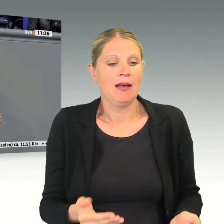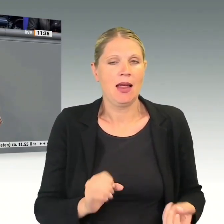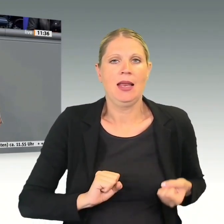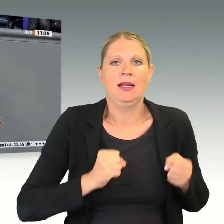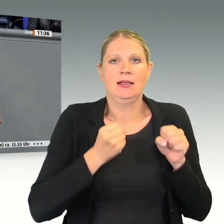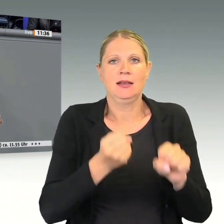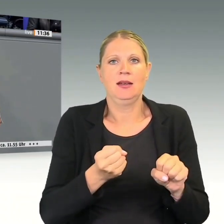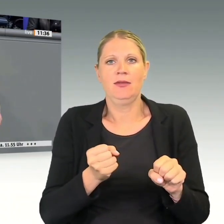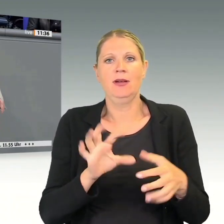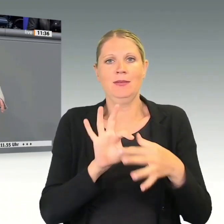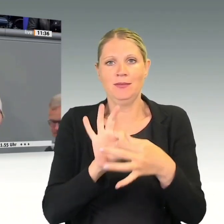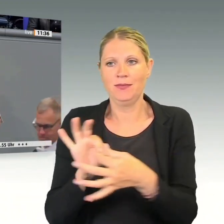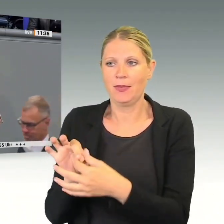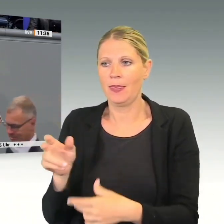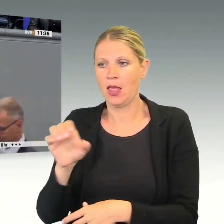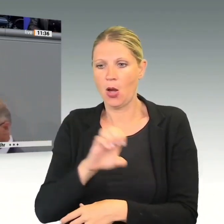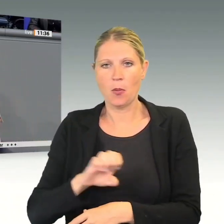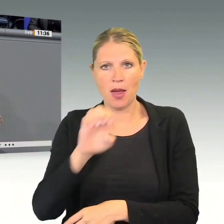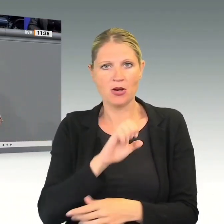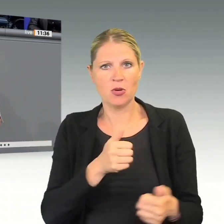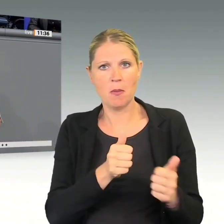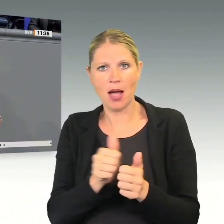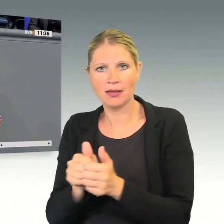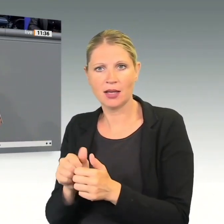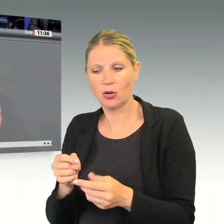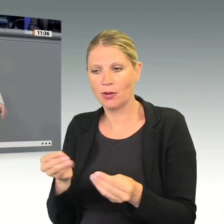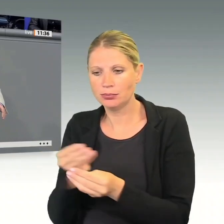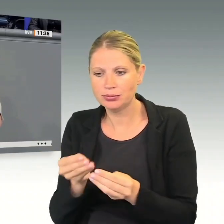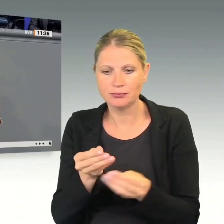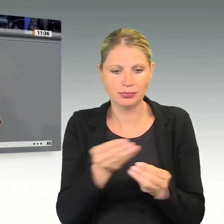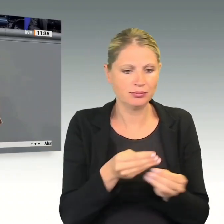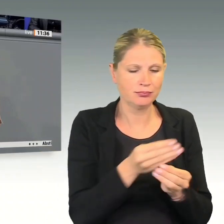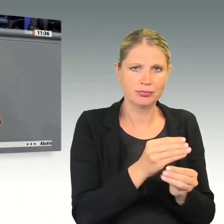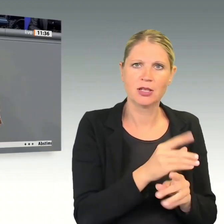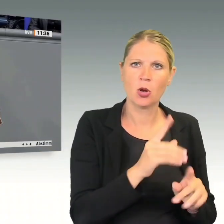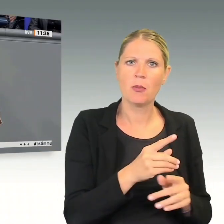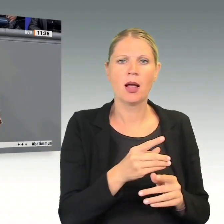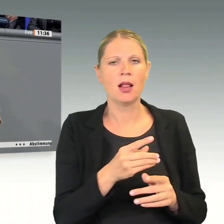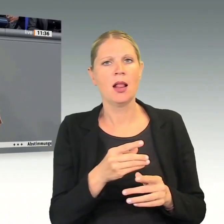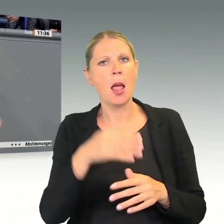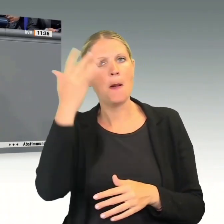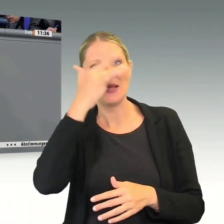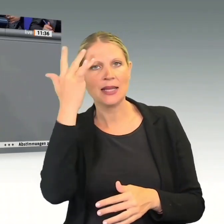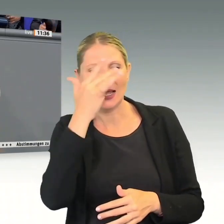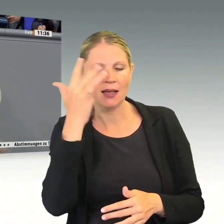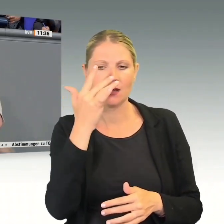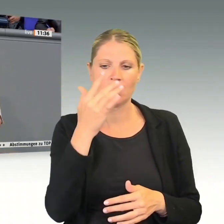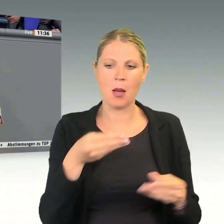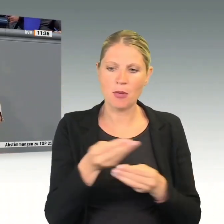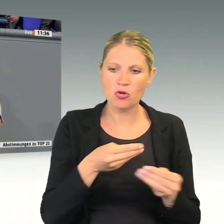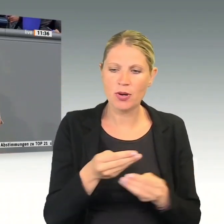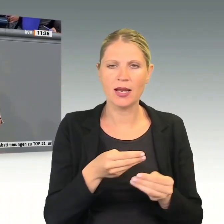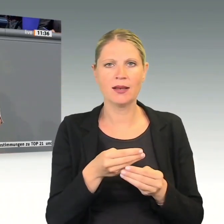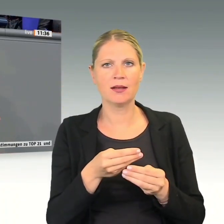Partnern in Europa, dass man in Gesprächen versucht, die Bedenken, die es in diesen Staaten gibt, zu mindern, dass eben solche